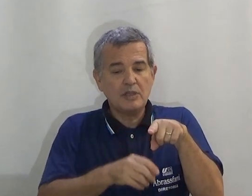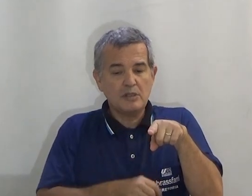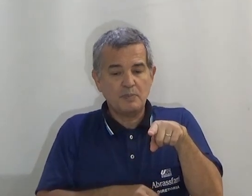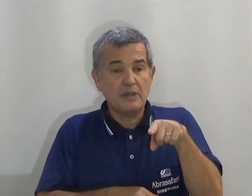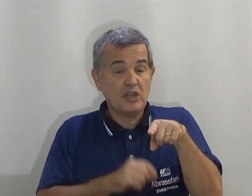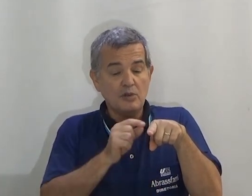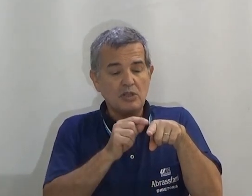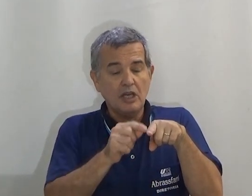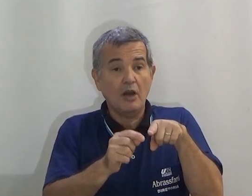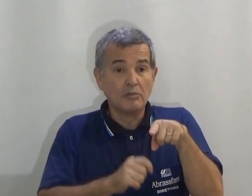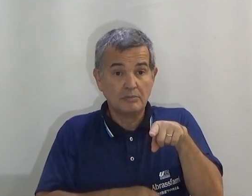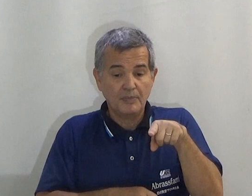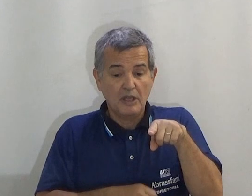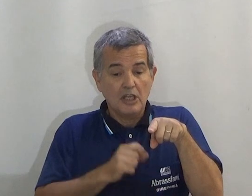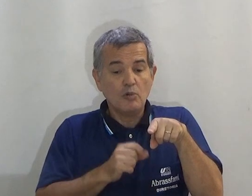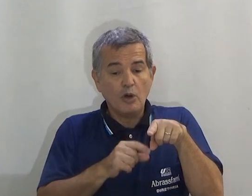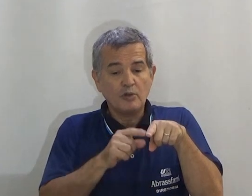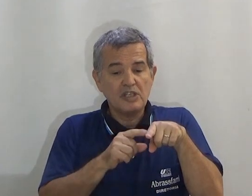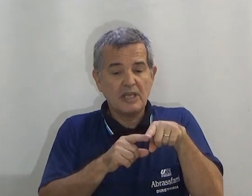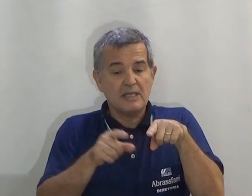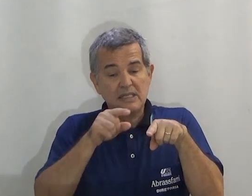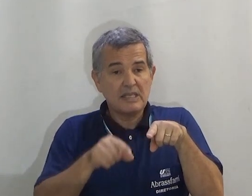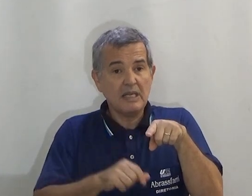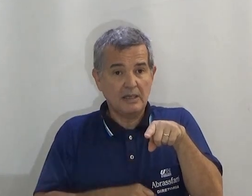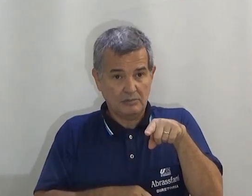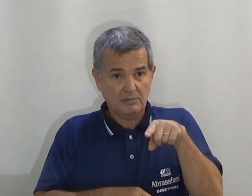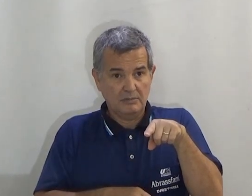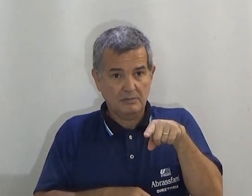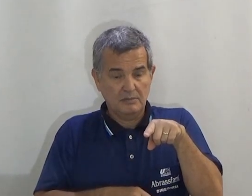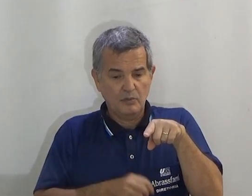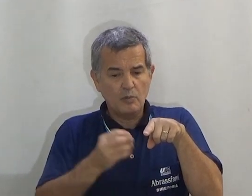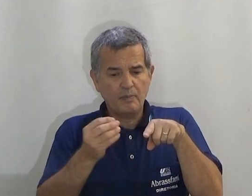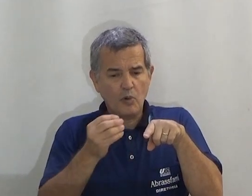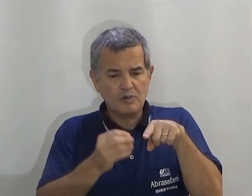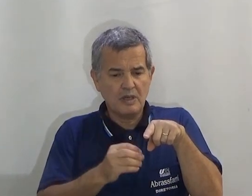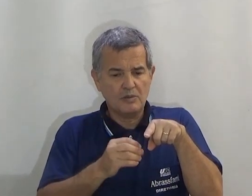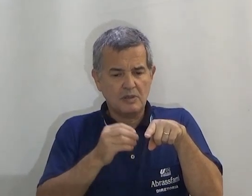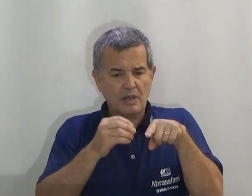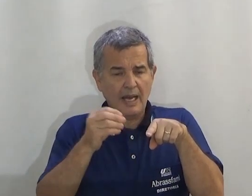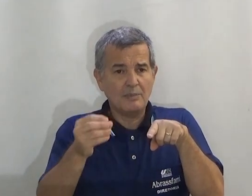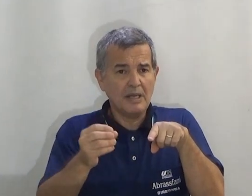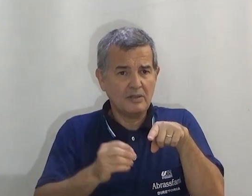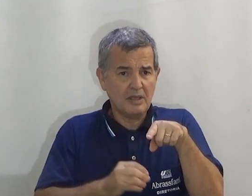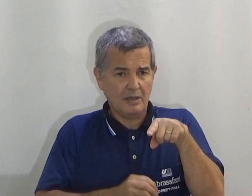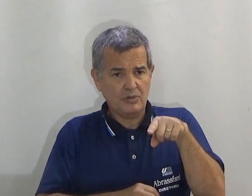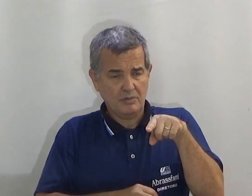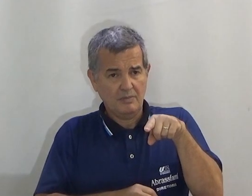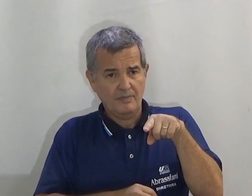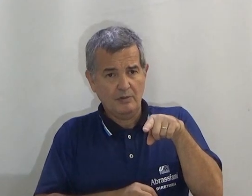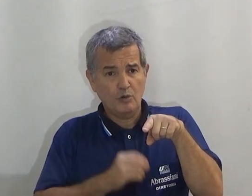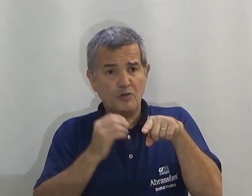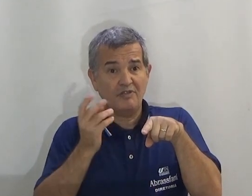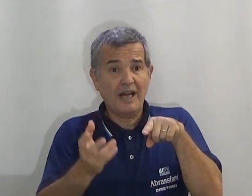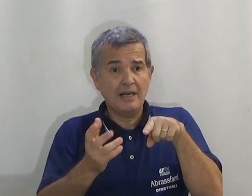Cheio de grão e o outro que está sem grão. Com poucos grãos. Raramente tem grãos.